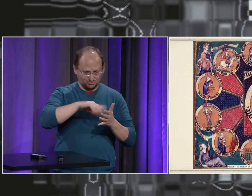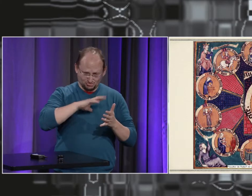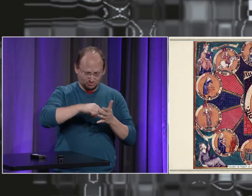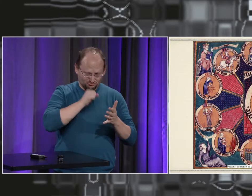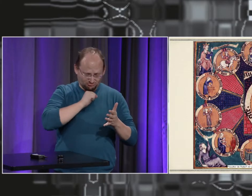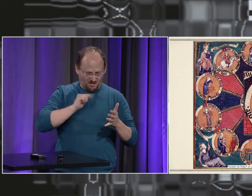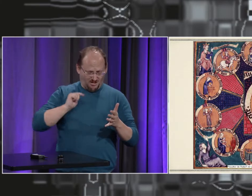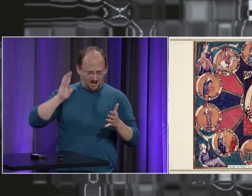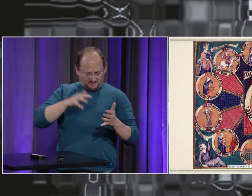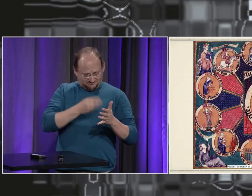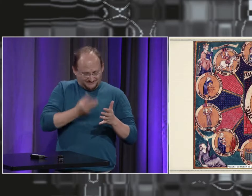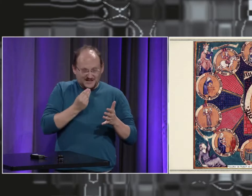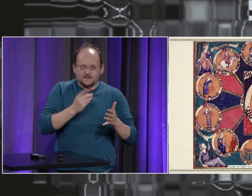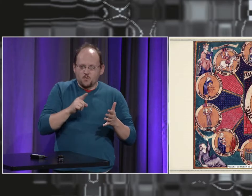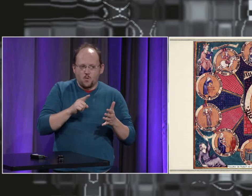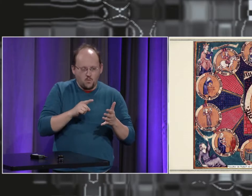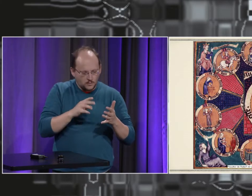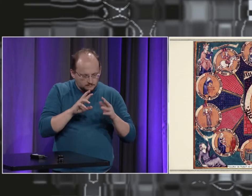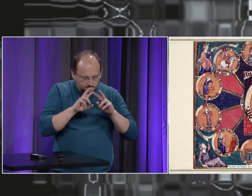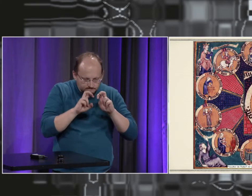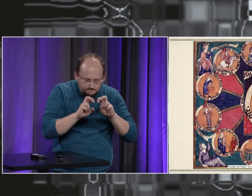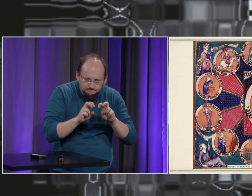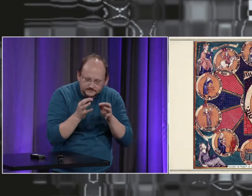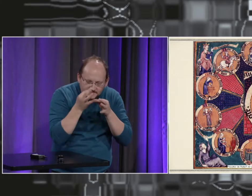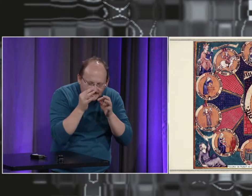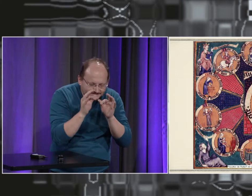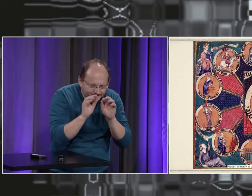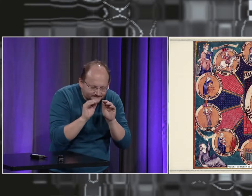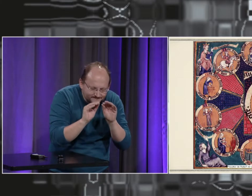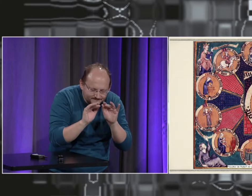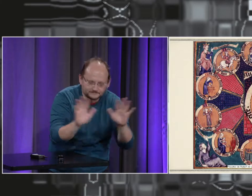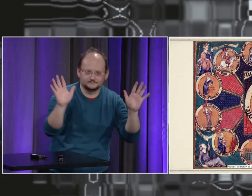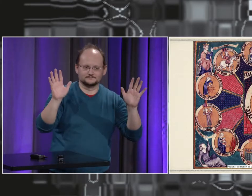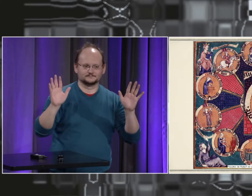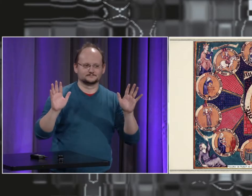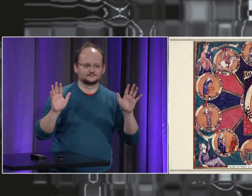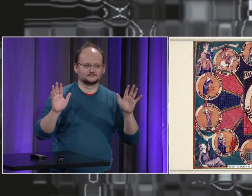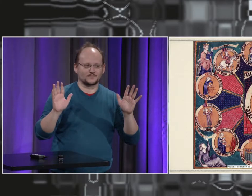savoir parce que dans la langue des signes actuelle, y a des choses qui ont leur origine dans cette période.